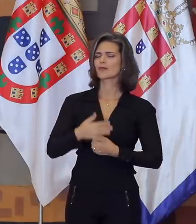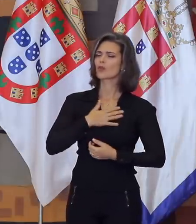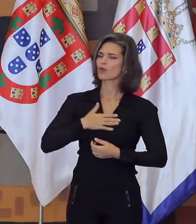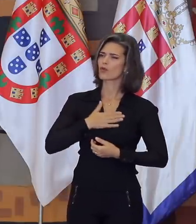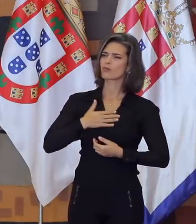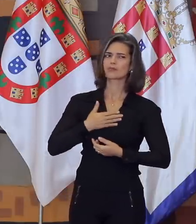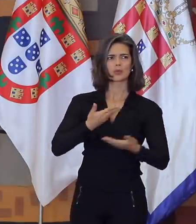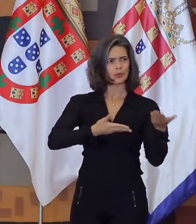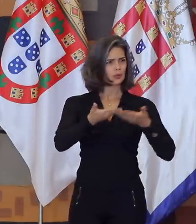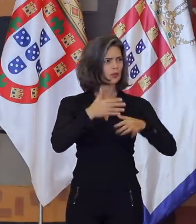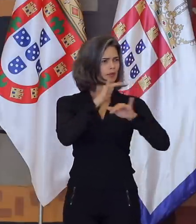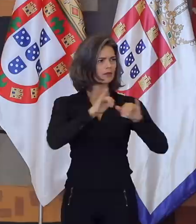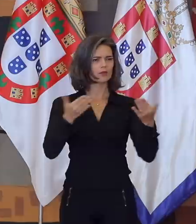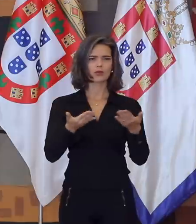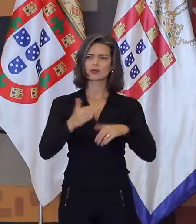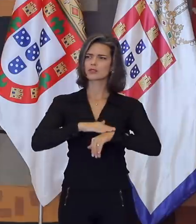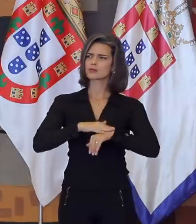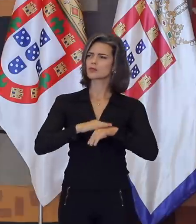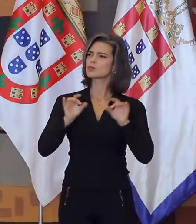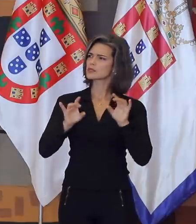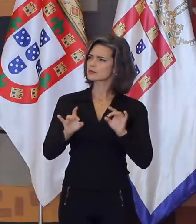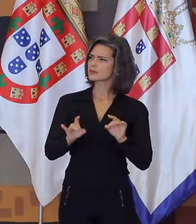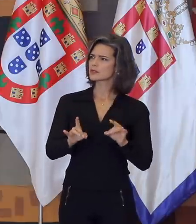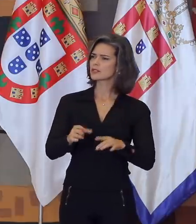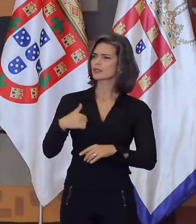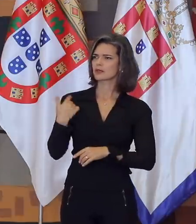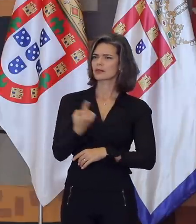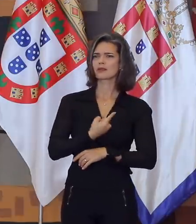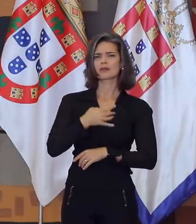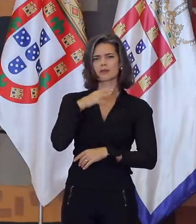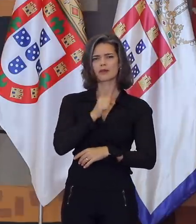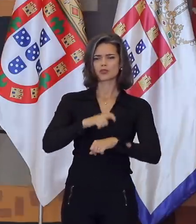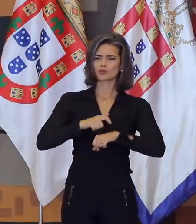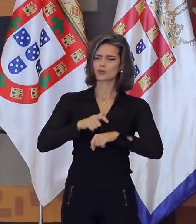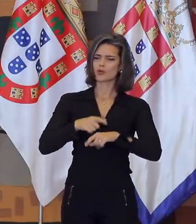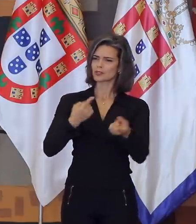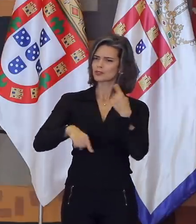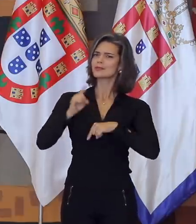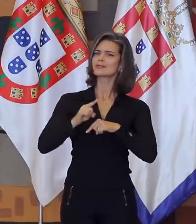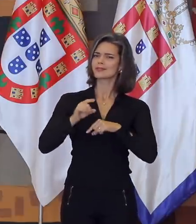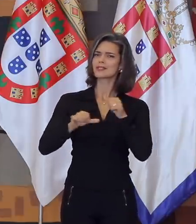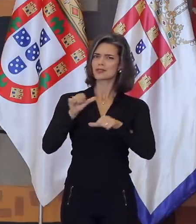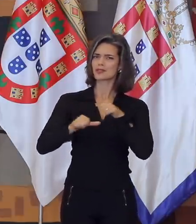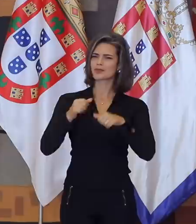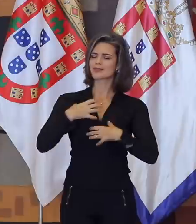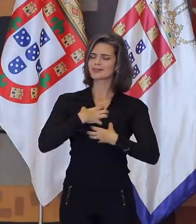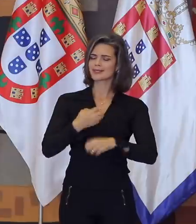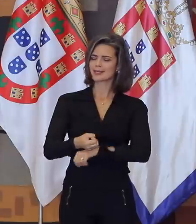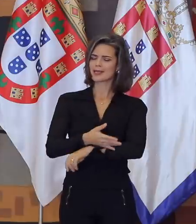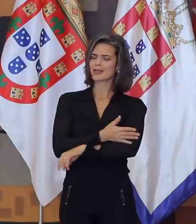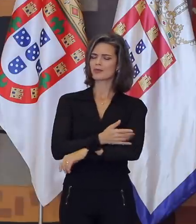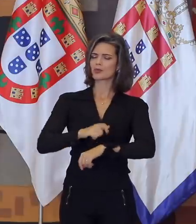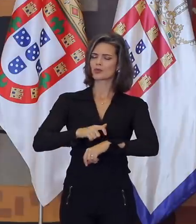dividir com todos os presentes, neste ato, que considero um verdadeiro rito de passagem, a imensa emoção que